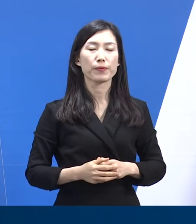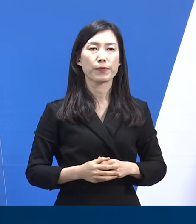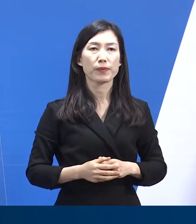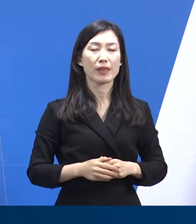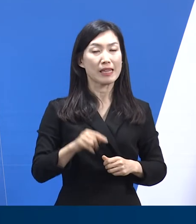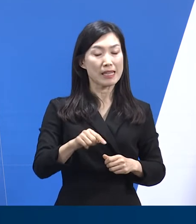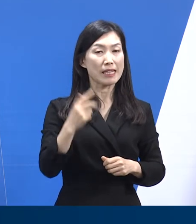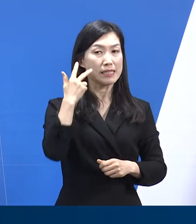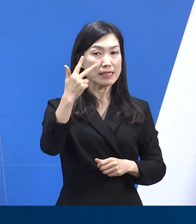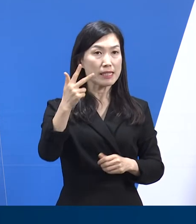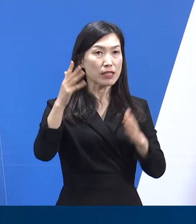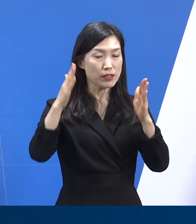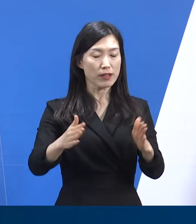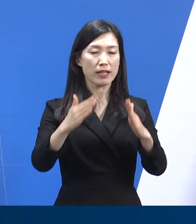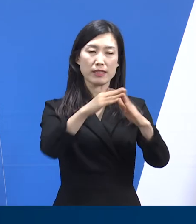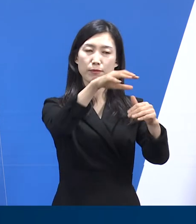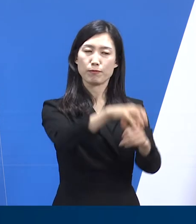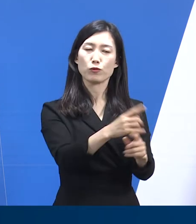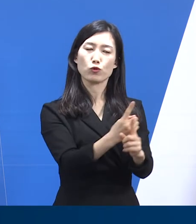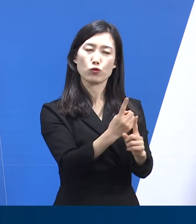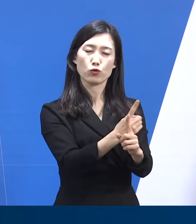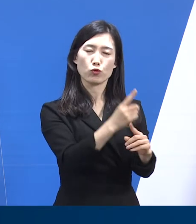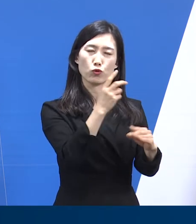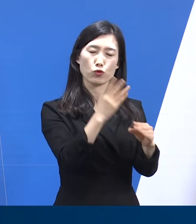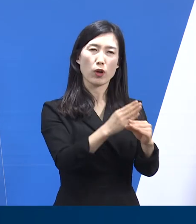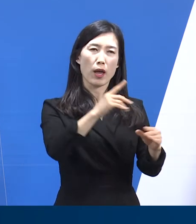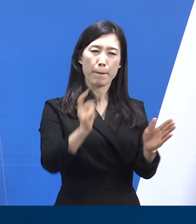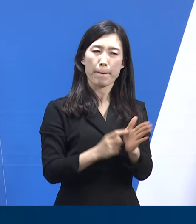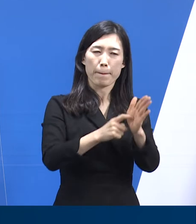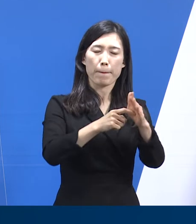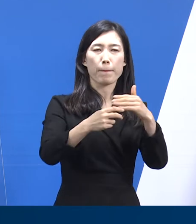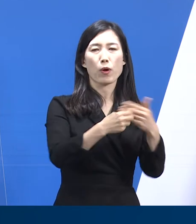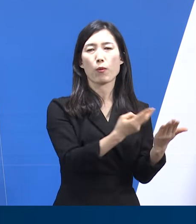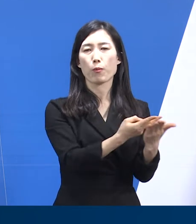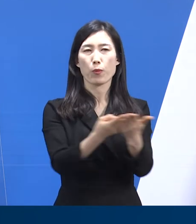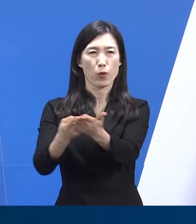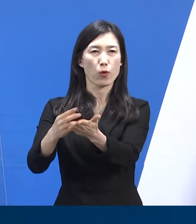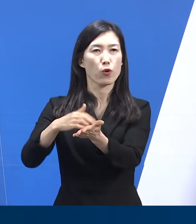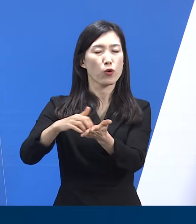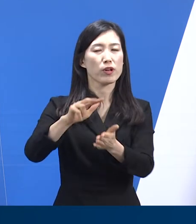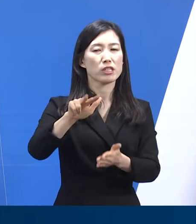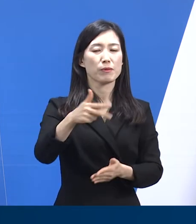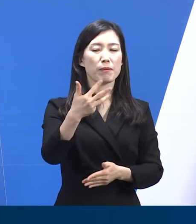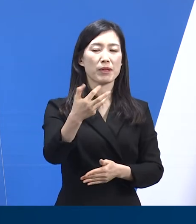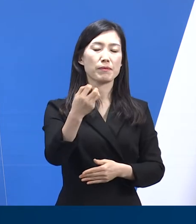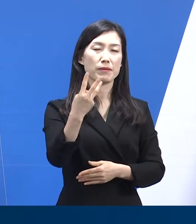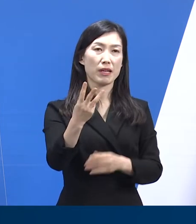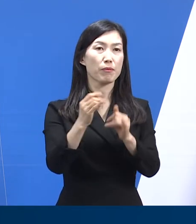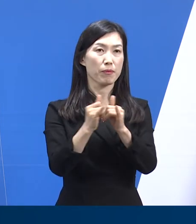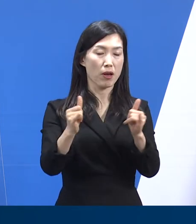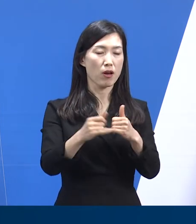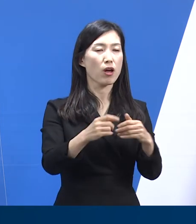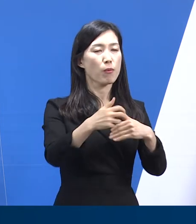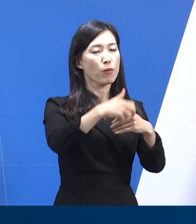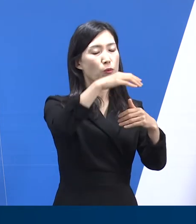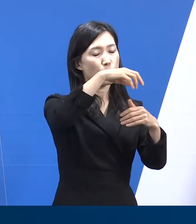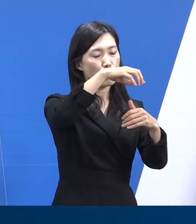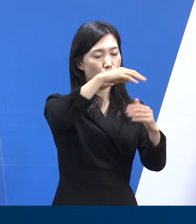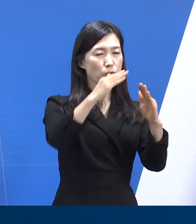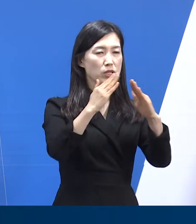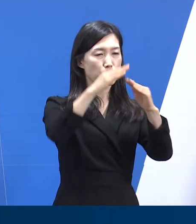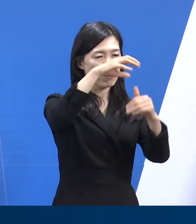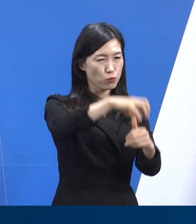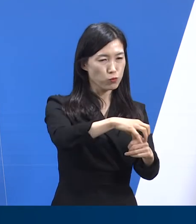이 중에서 지난 한 주 동안 재택치료 중 병원으로 이송된 인원은 783명, 생활치료센터로 이송된 인원은